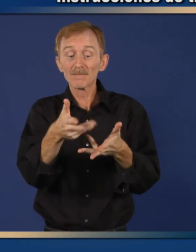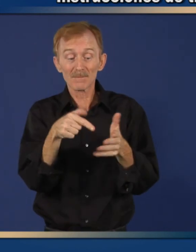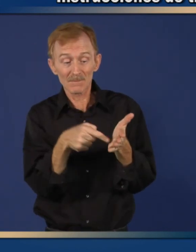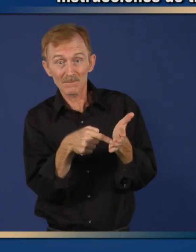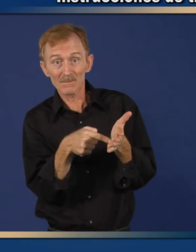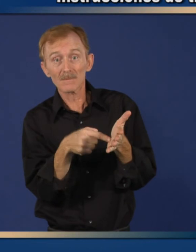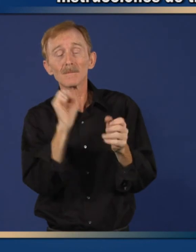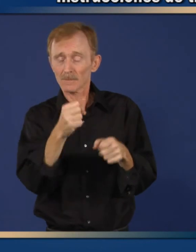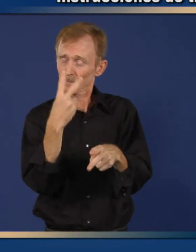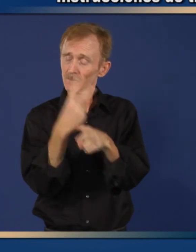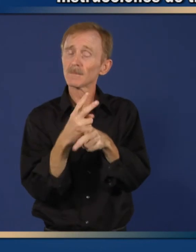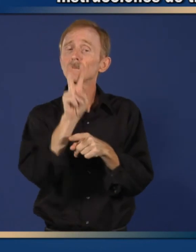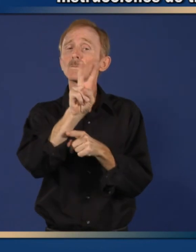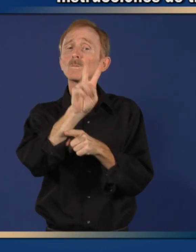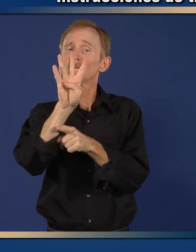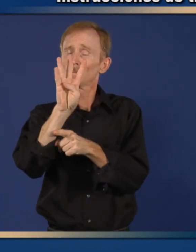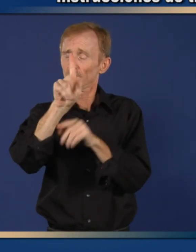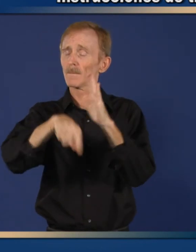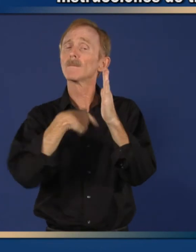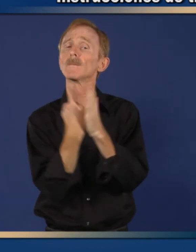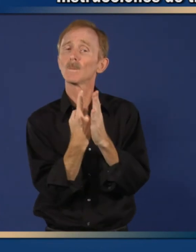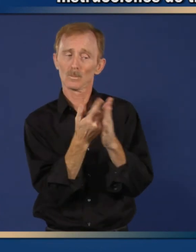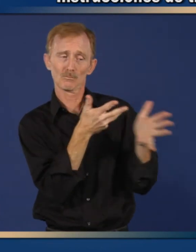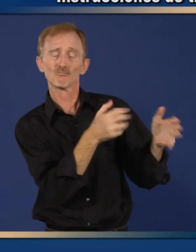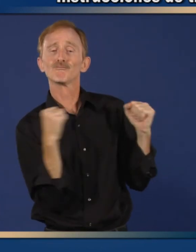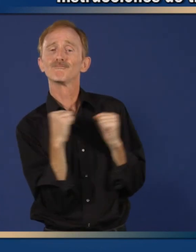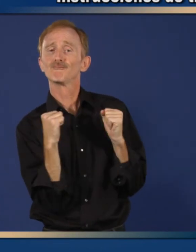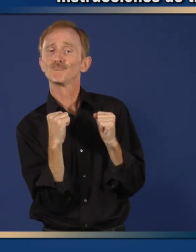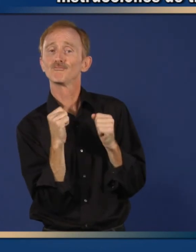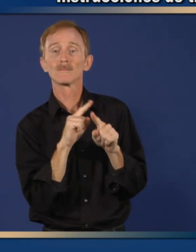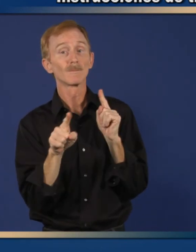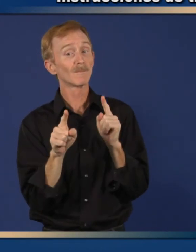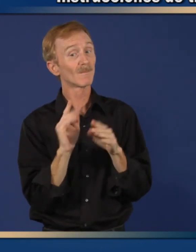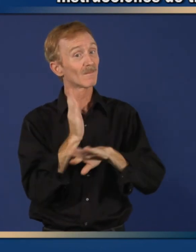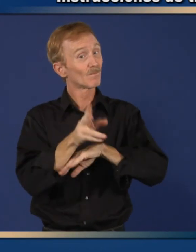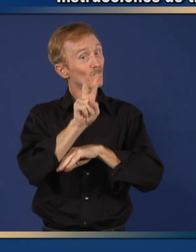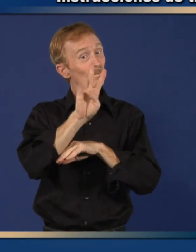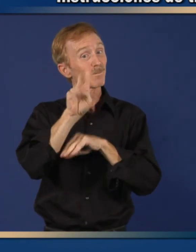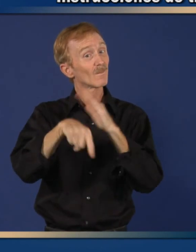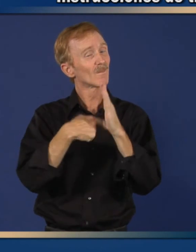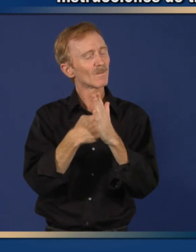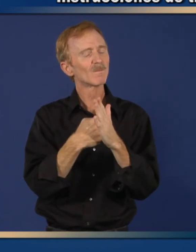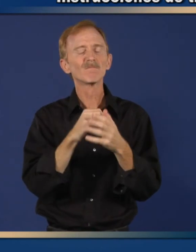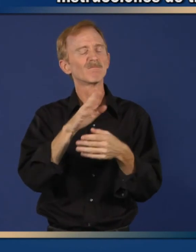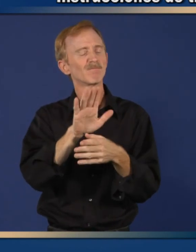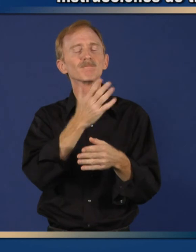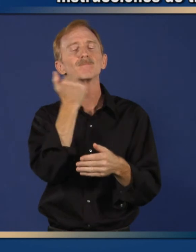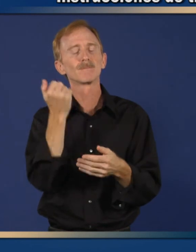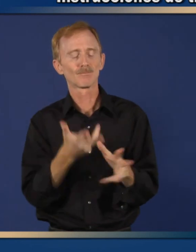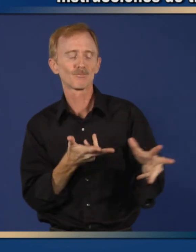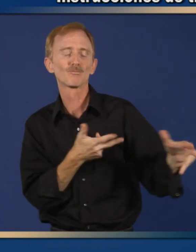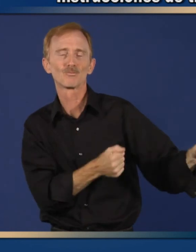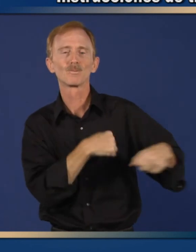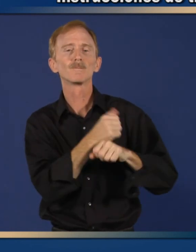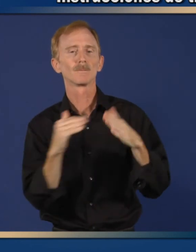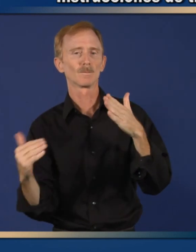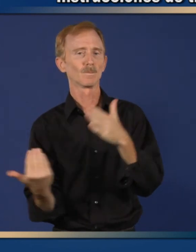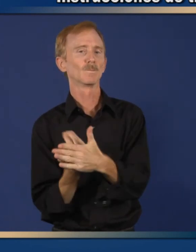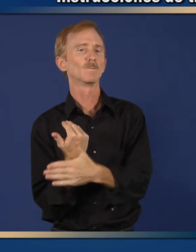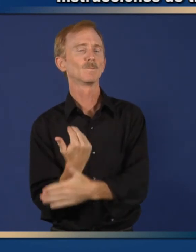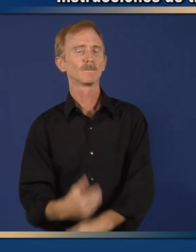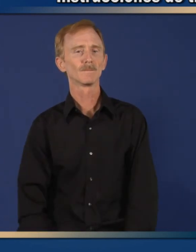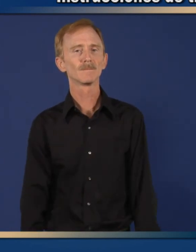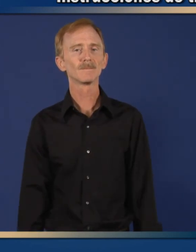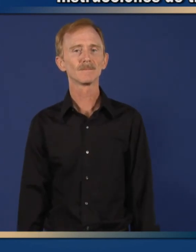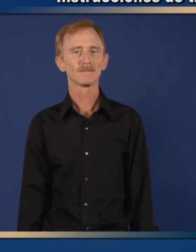veces al día. ¿Cómo se debe almacenar la mezcla de ciprofloxacin preparada? La ciprofloxacin mezclada con cualquiera